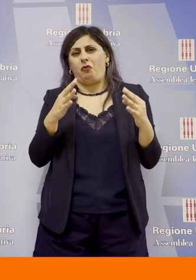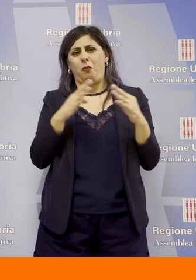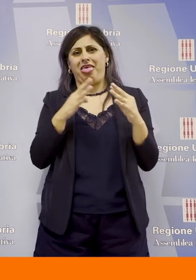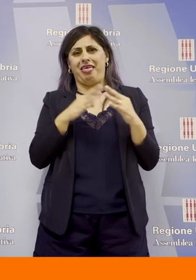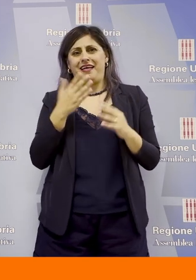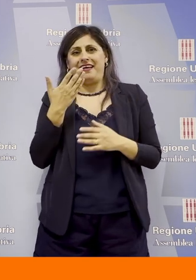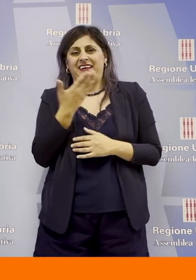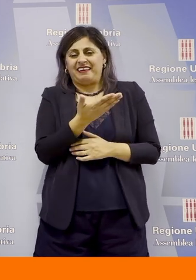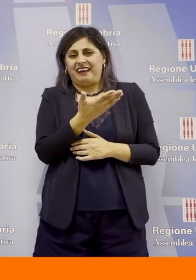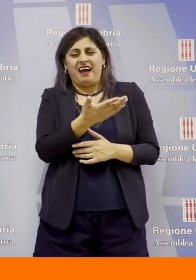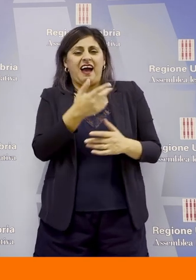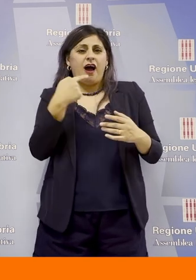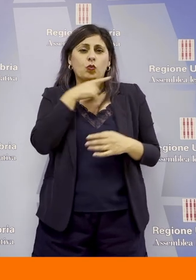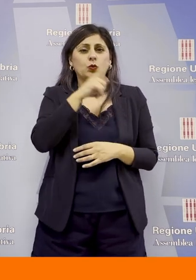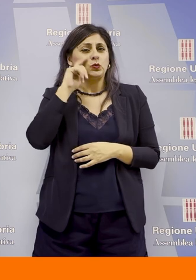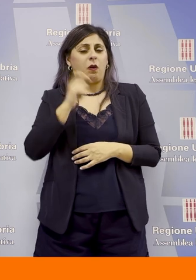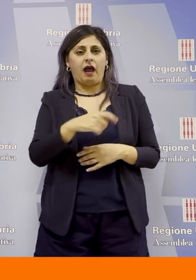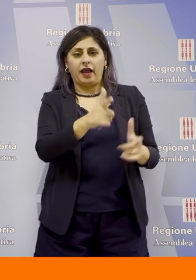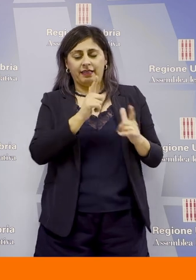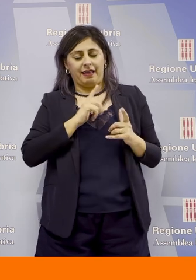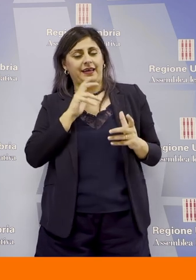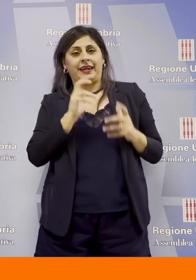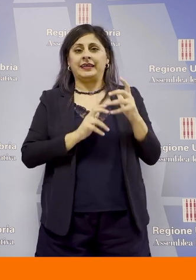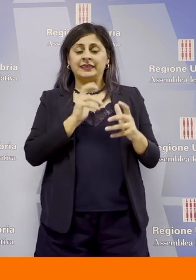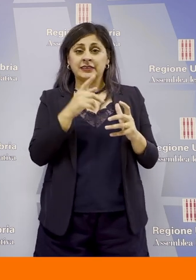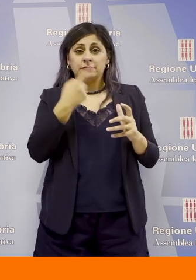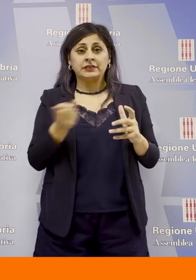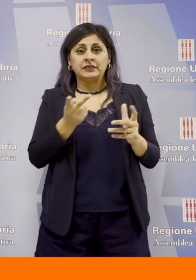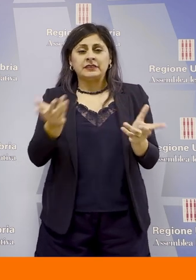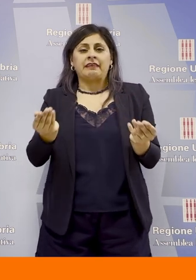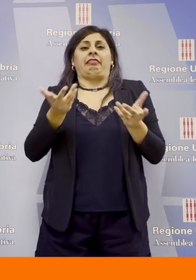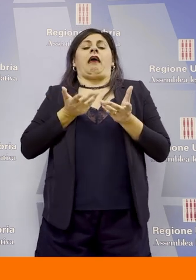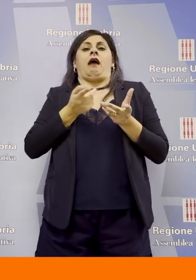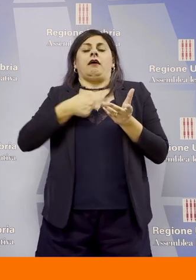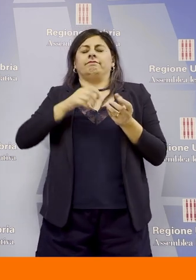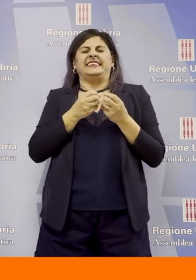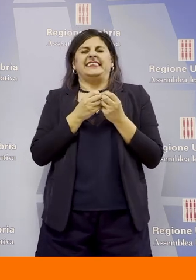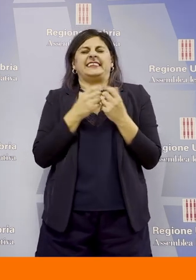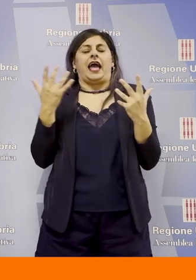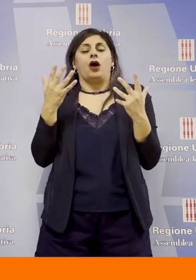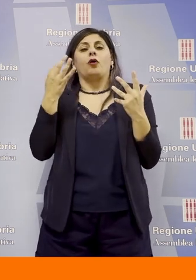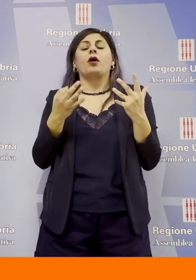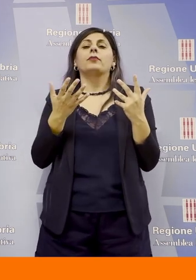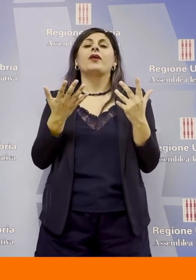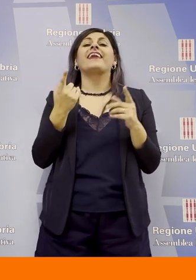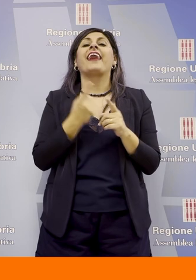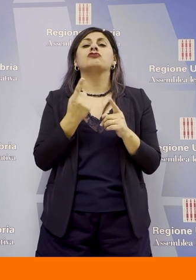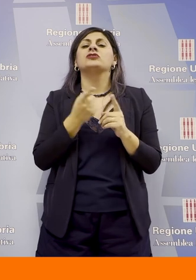con la lusso ucraino ha portato chiaramente e ha messo in evidenza quanto e come sia necessario